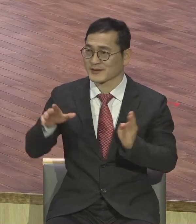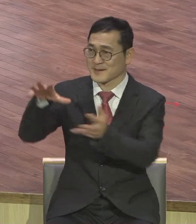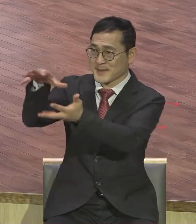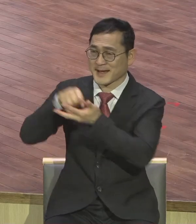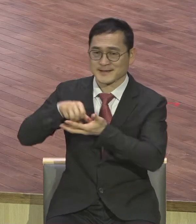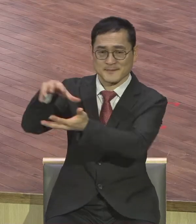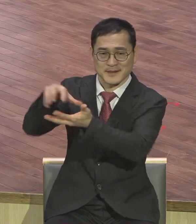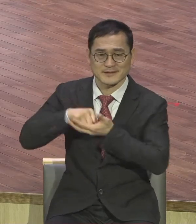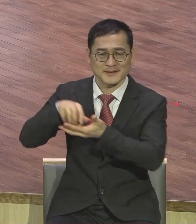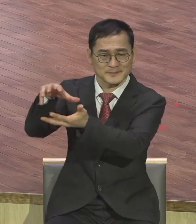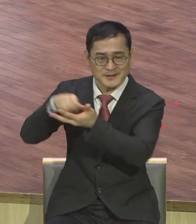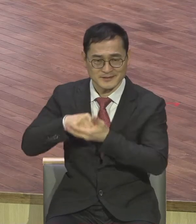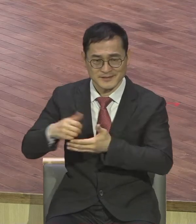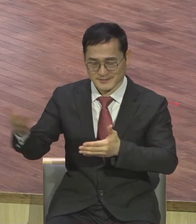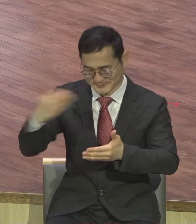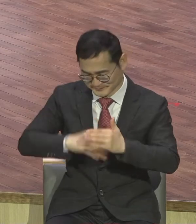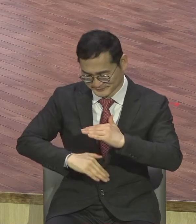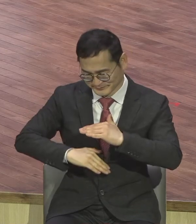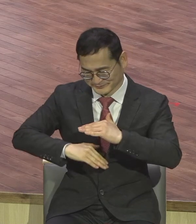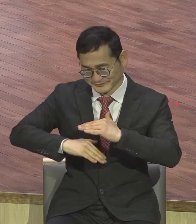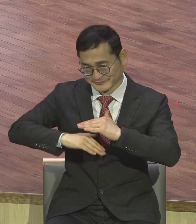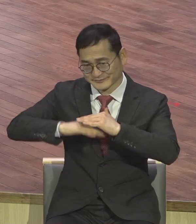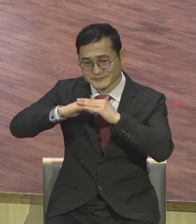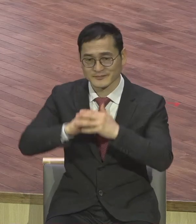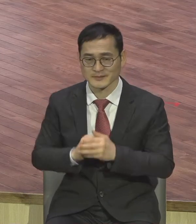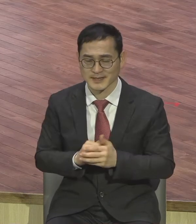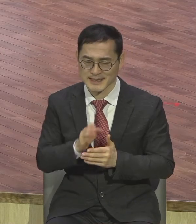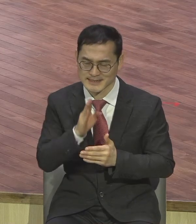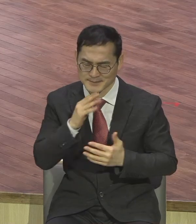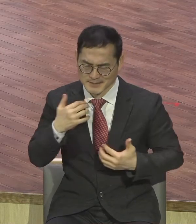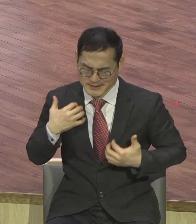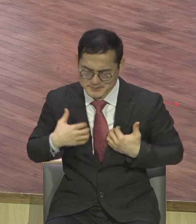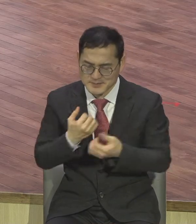축복 이 속에 참 자유 참 해방 참 누리 참 깜부다 참 행복